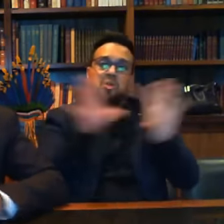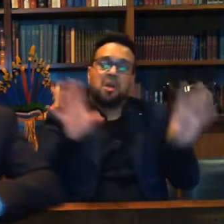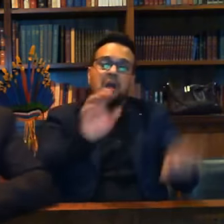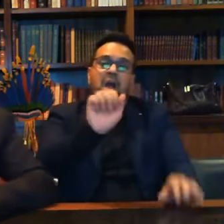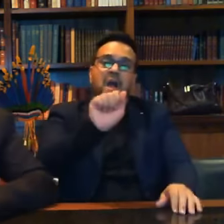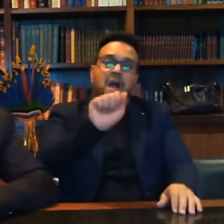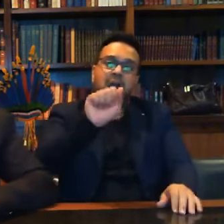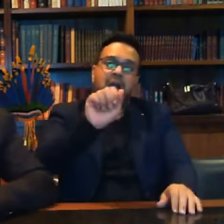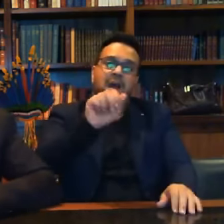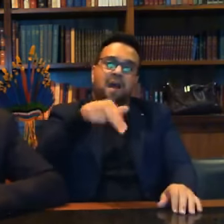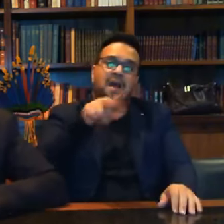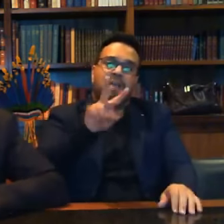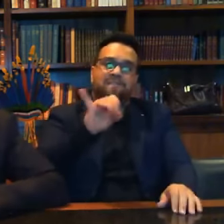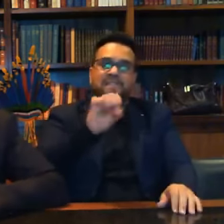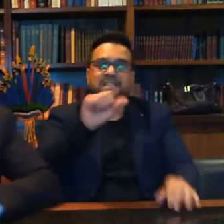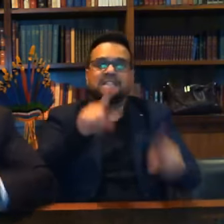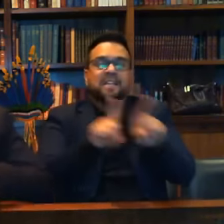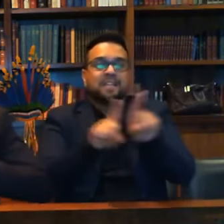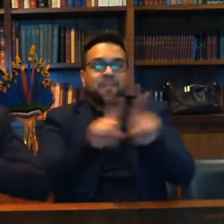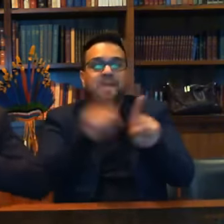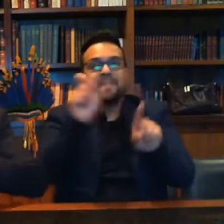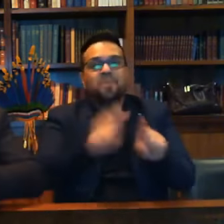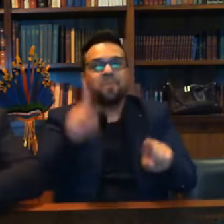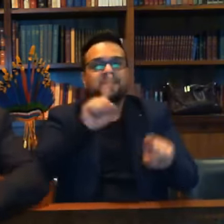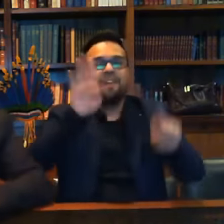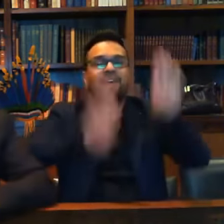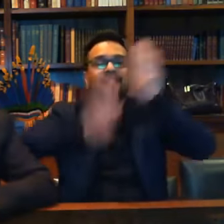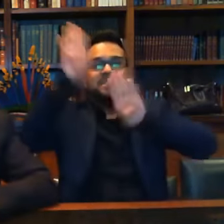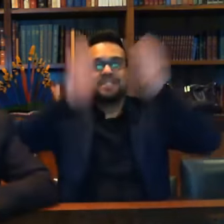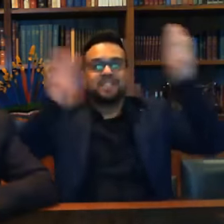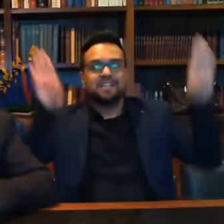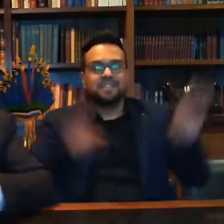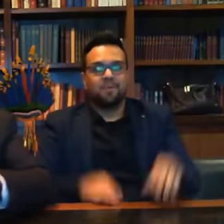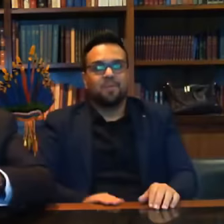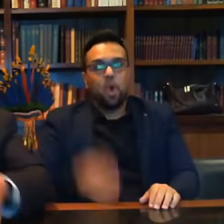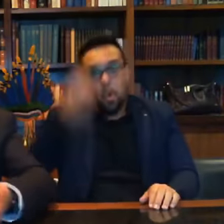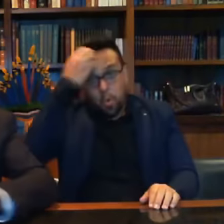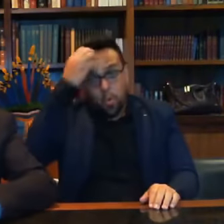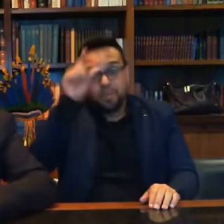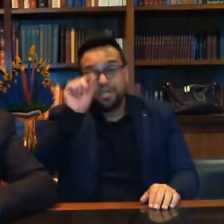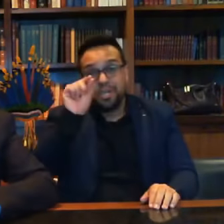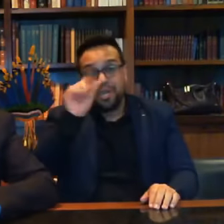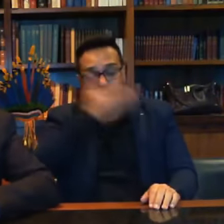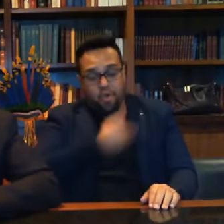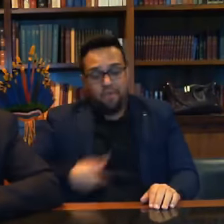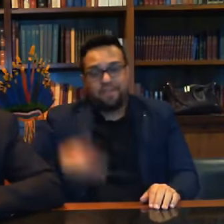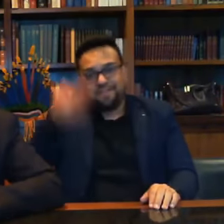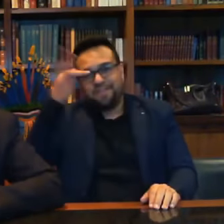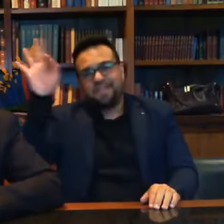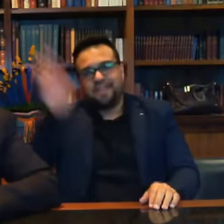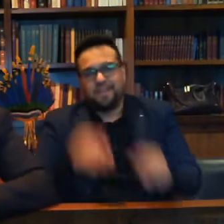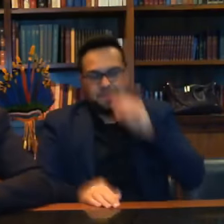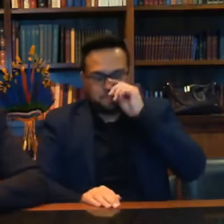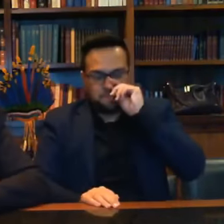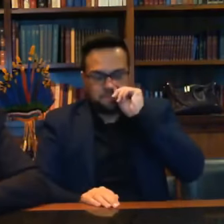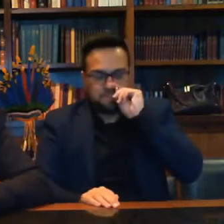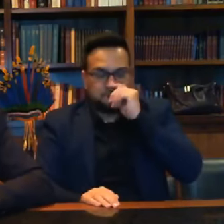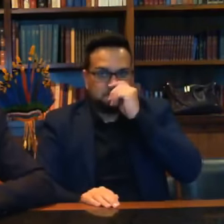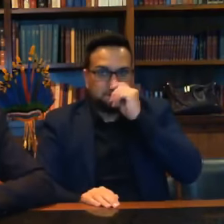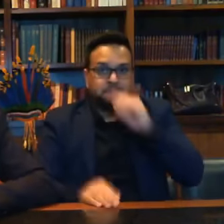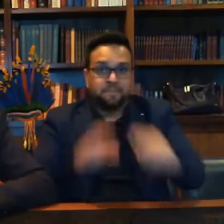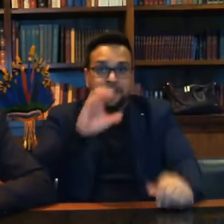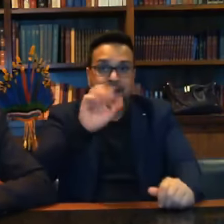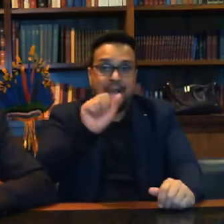licitação e quem ia pagar a conta o governo federal imagine a festa o Carlos Gabas do consórcio do